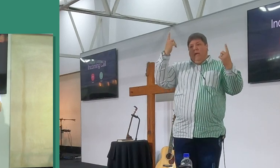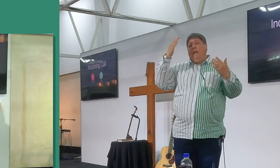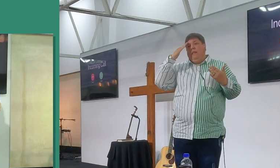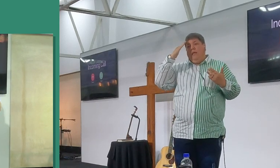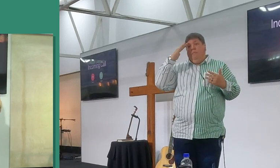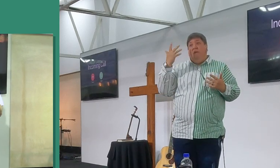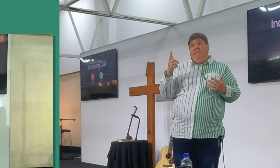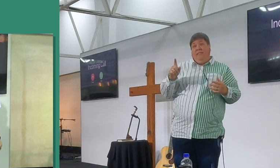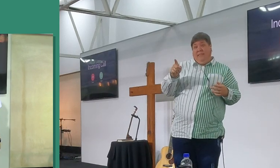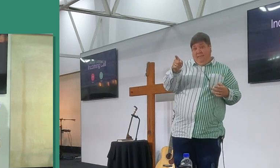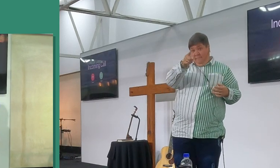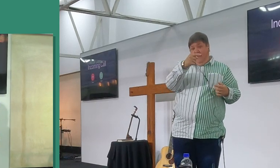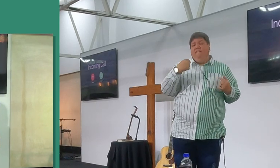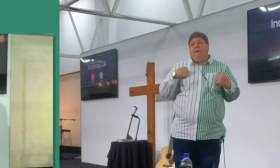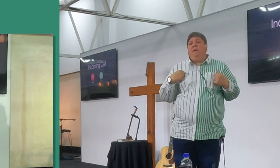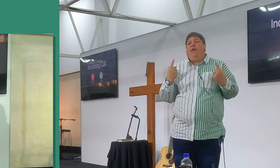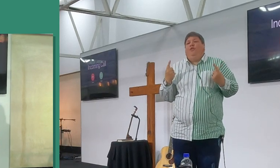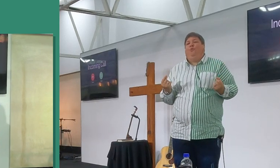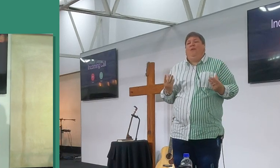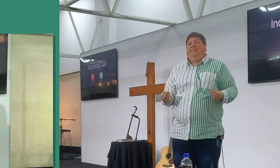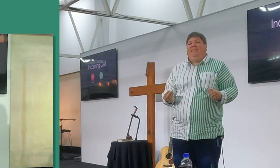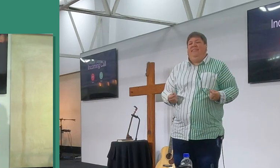vir wat jy, in my leven gedoen het,